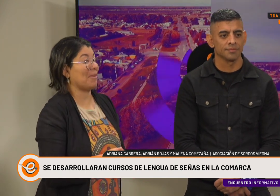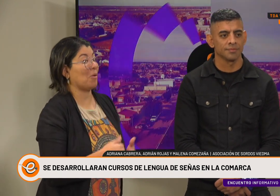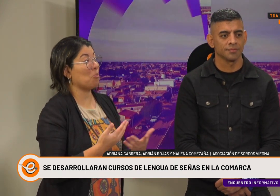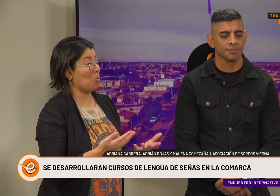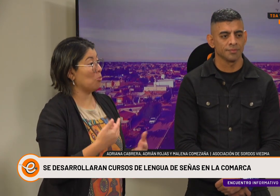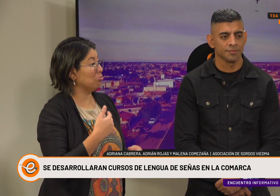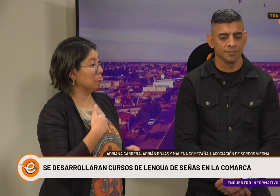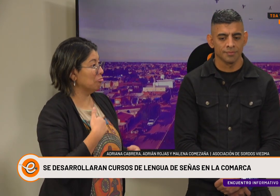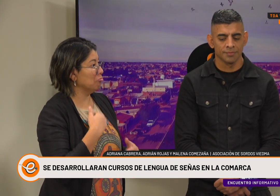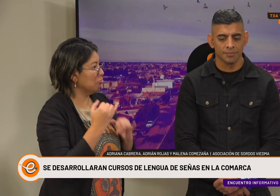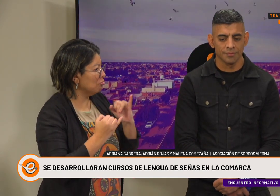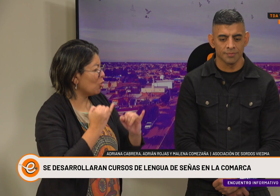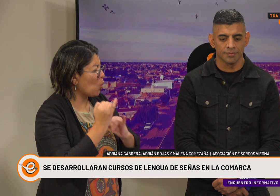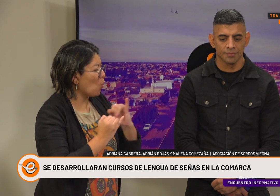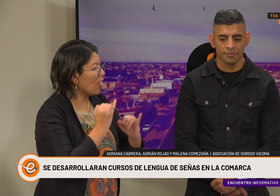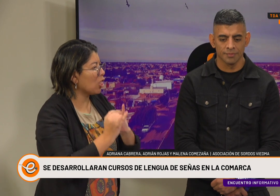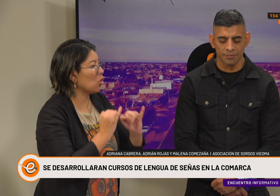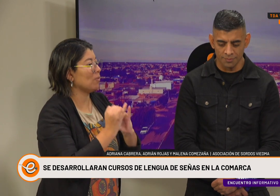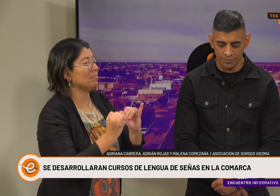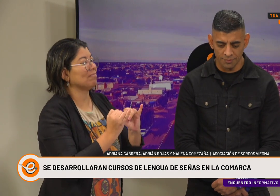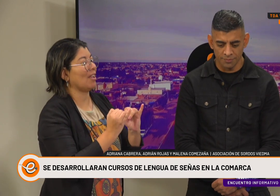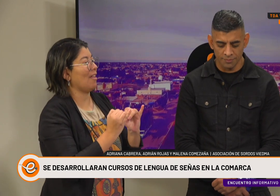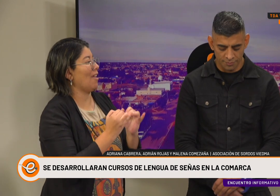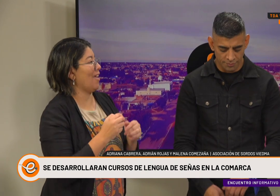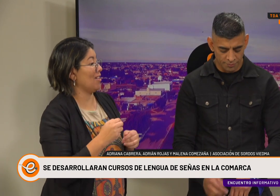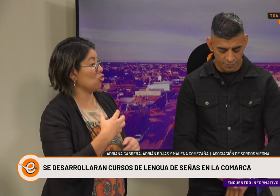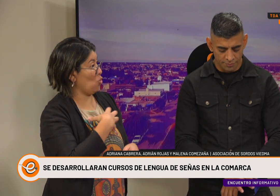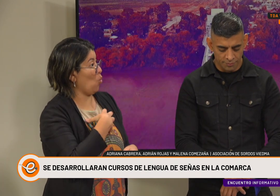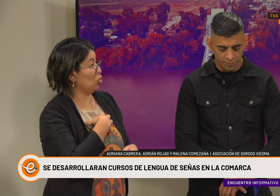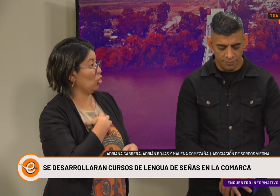es una persona sorda. Ella cuenta.